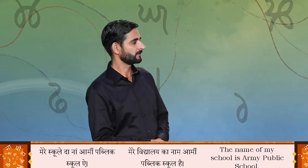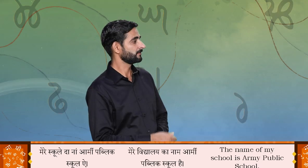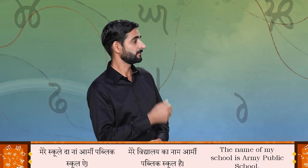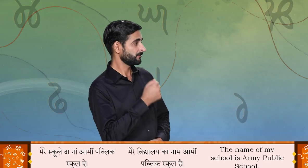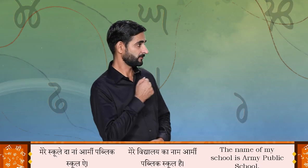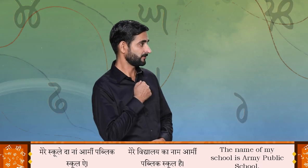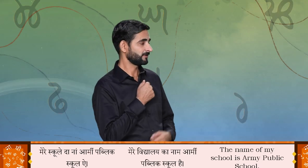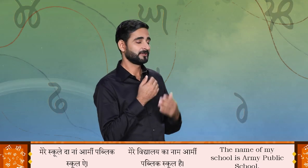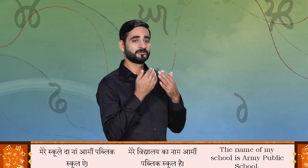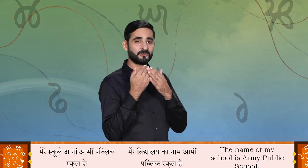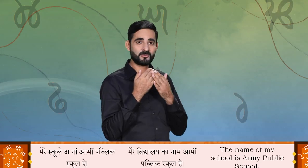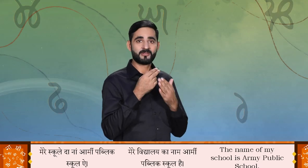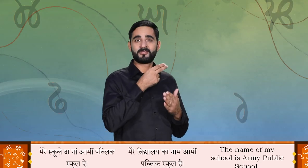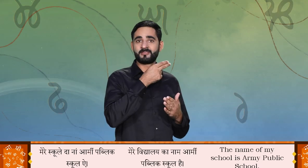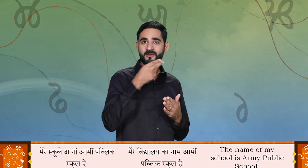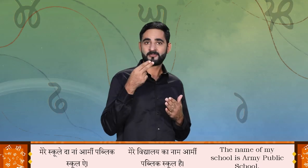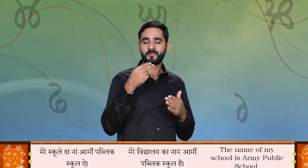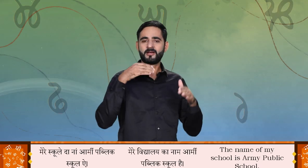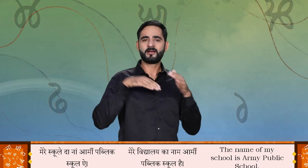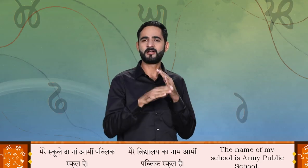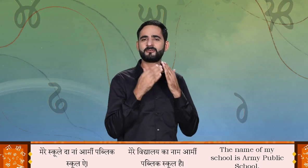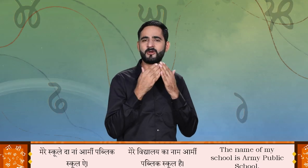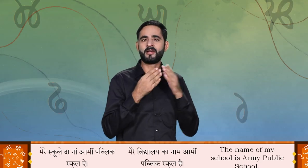मेरे स्कूले दा ना आर्मी पब्लिक स्कूल है